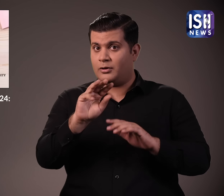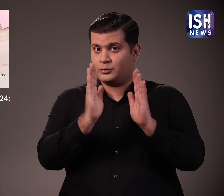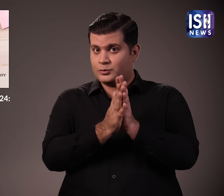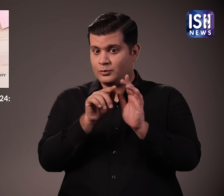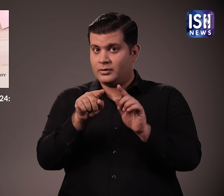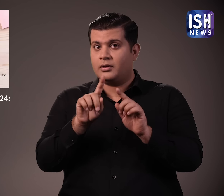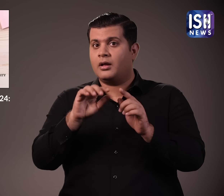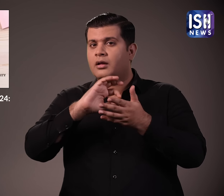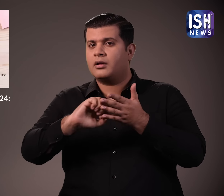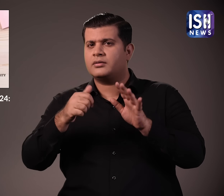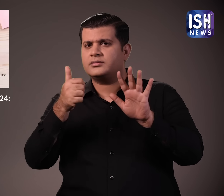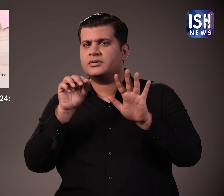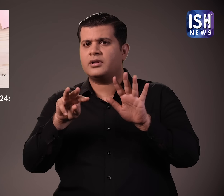कंपनी देंगी